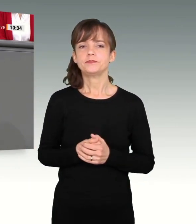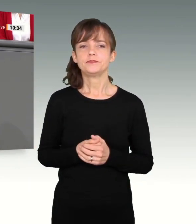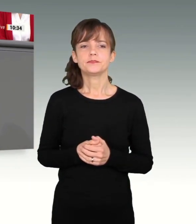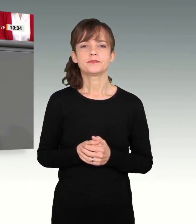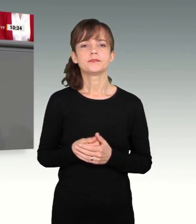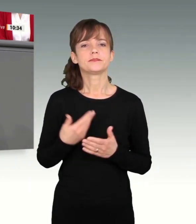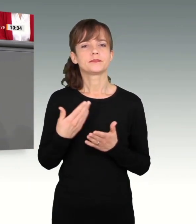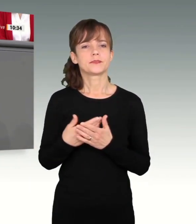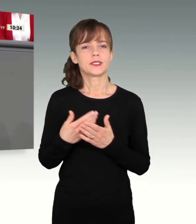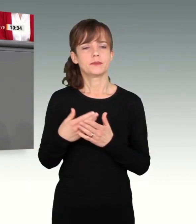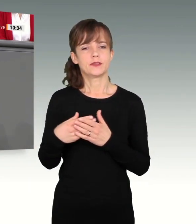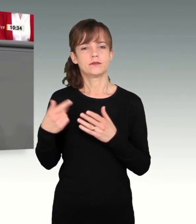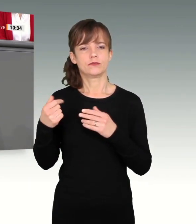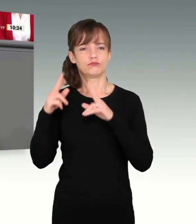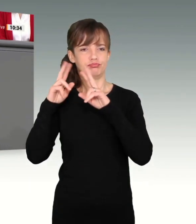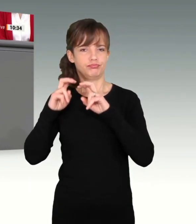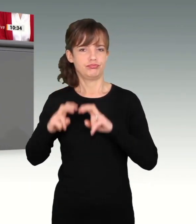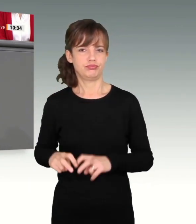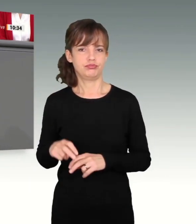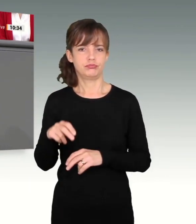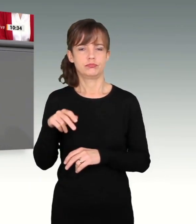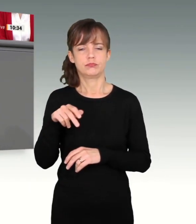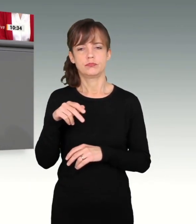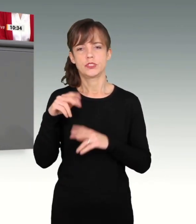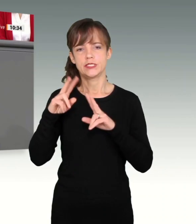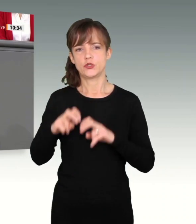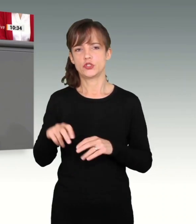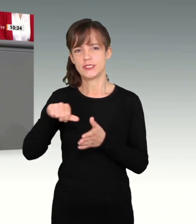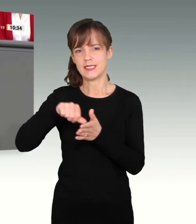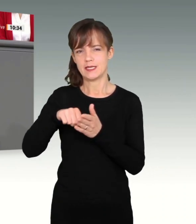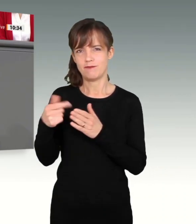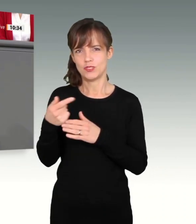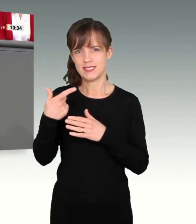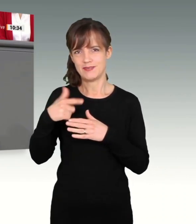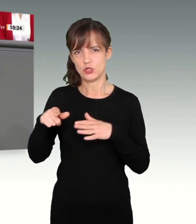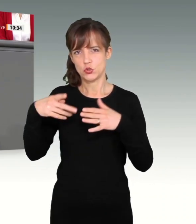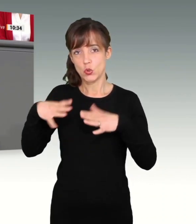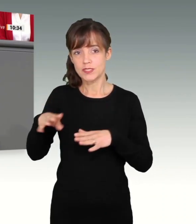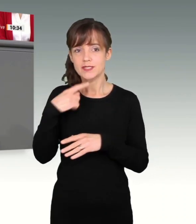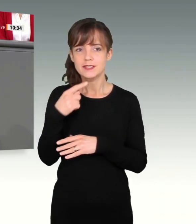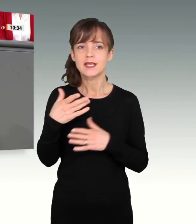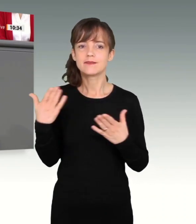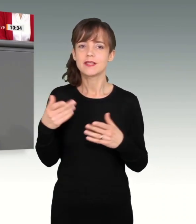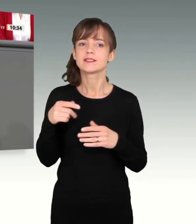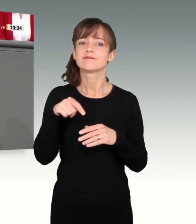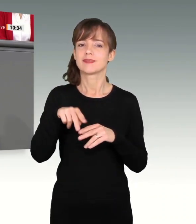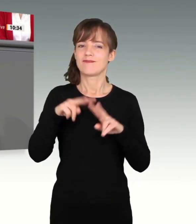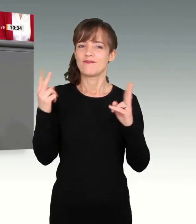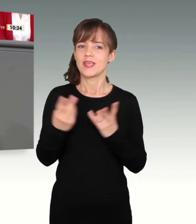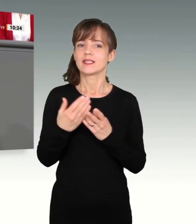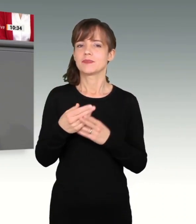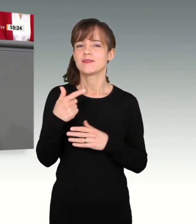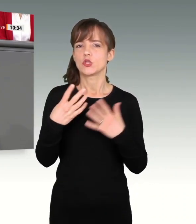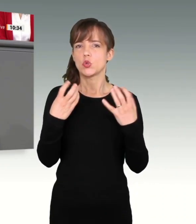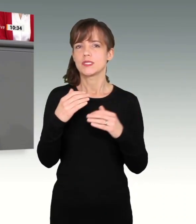Centers von 2019 ist es so, dass in 52 Ländern auf der Welt die Religionsfreiheit und die